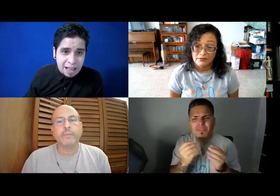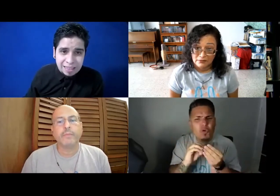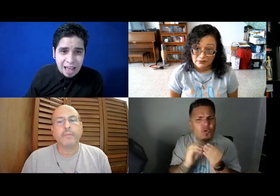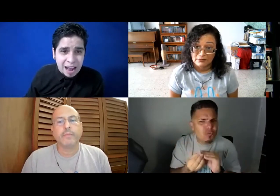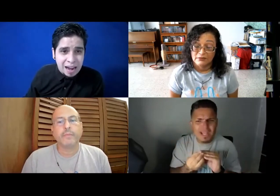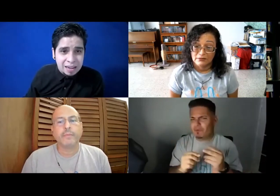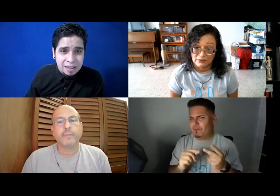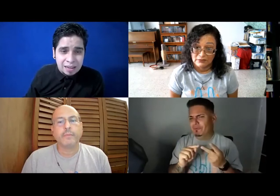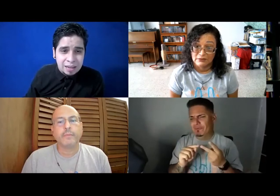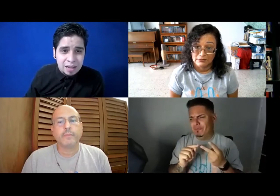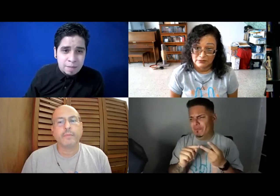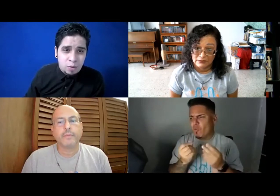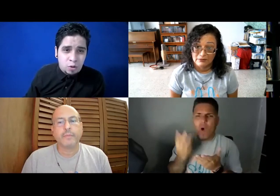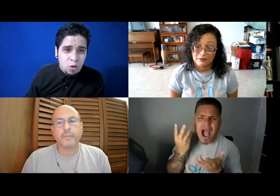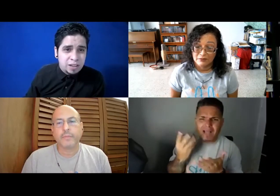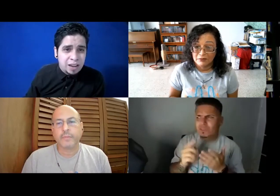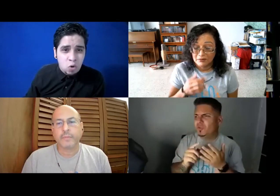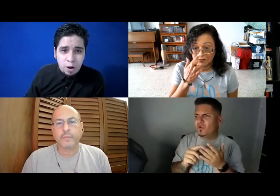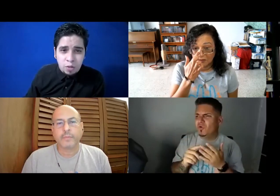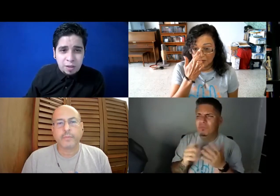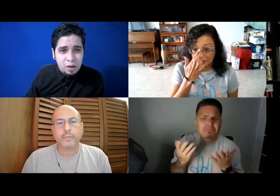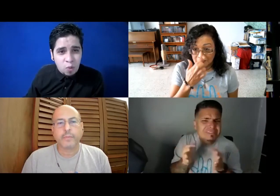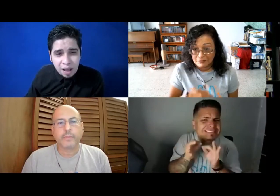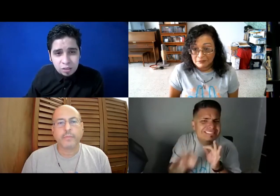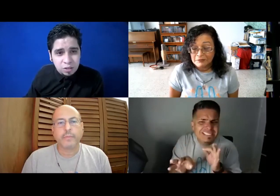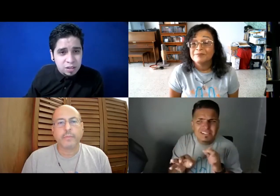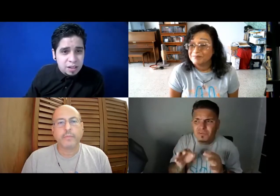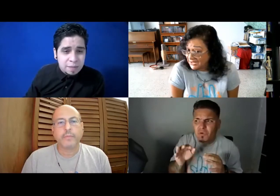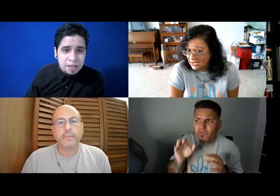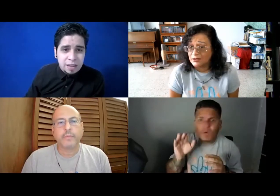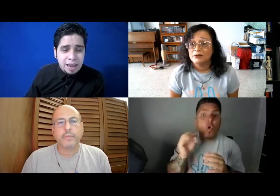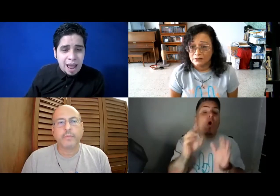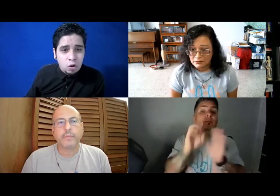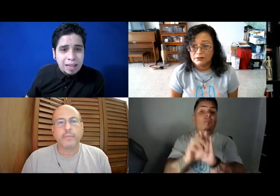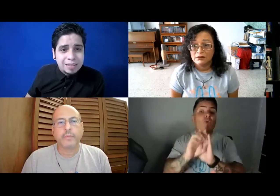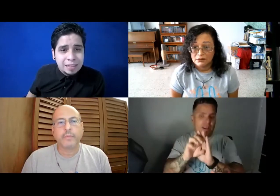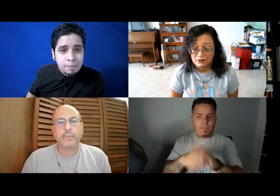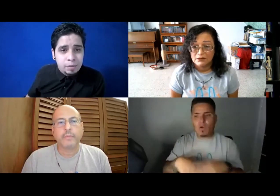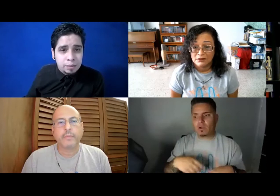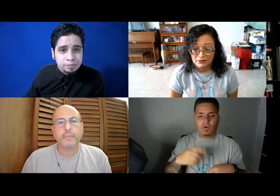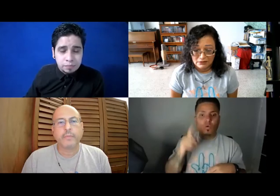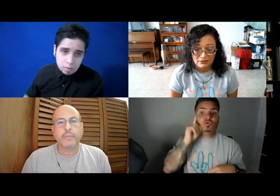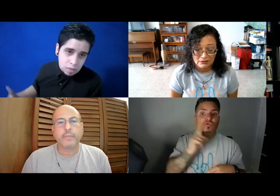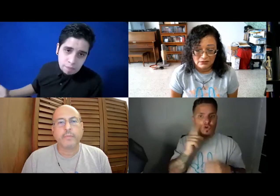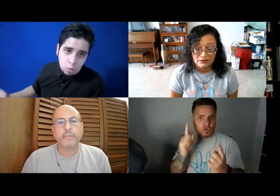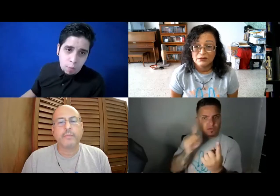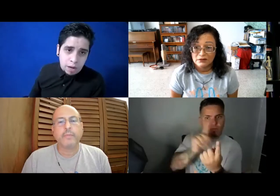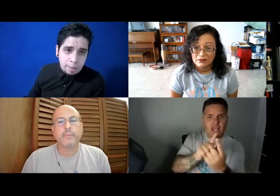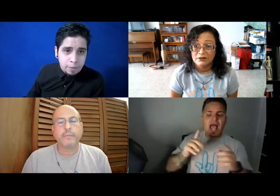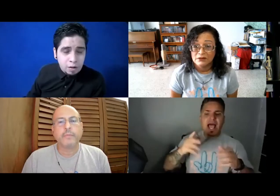gritar y por cosas y números, no saben cuánto y es algo tan simple como por ejemplo, ¿verdad?